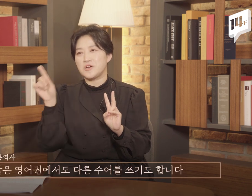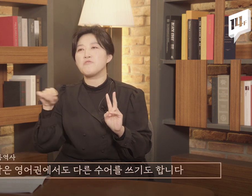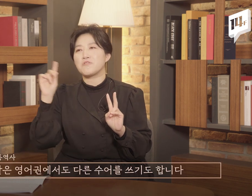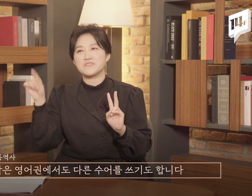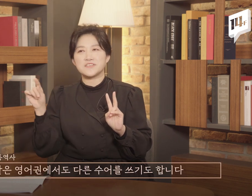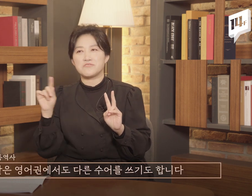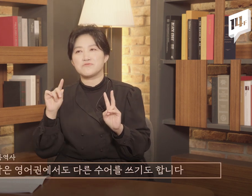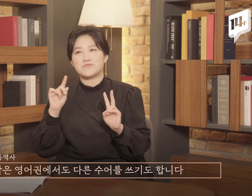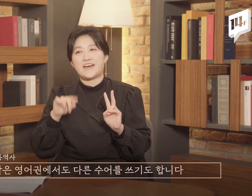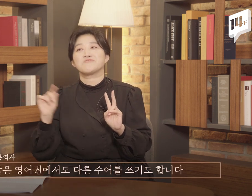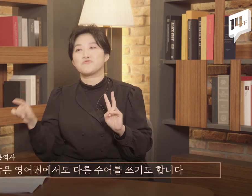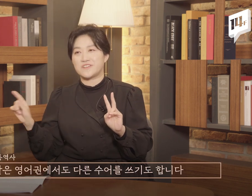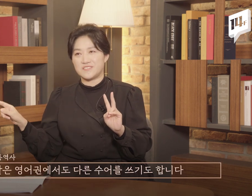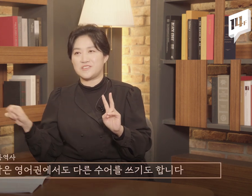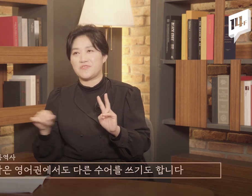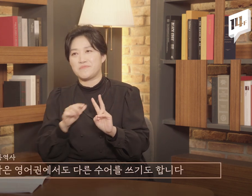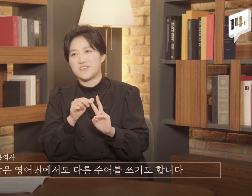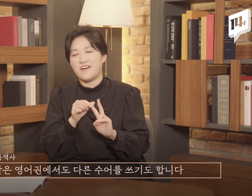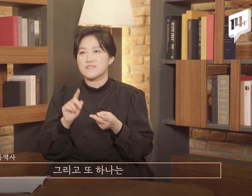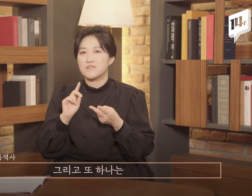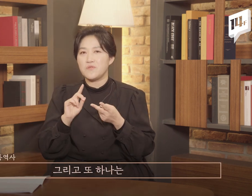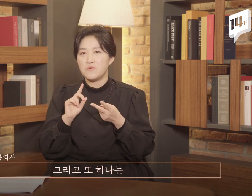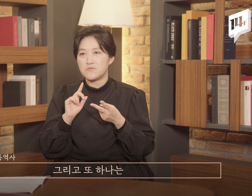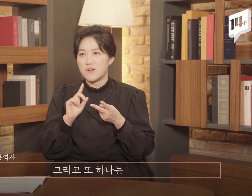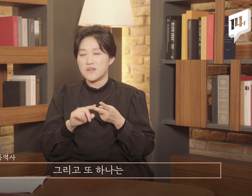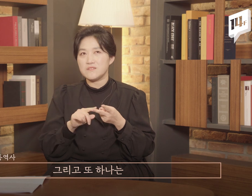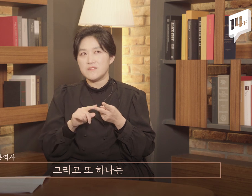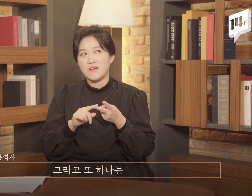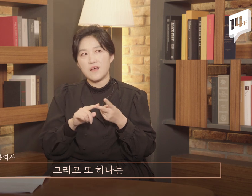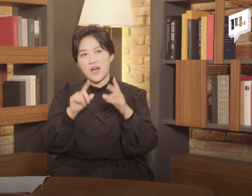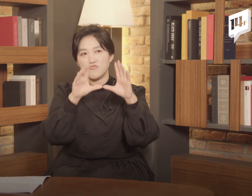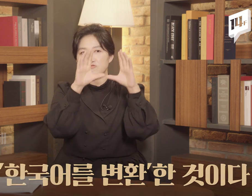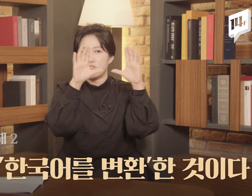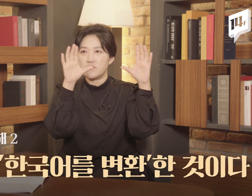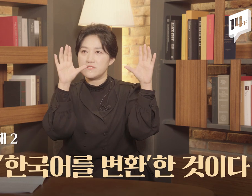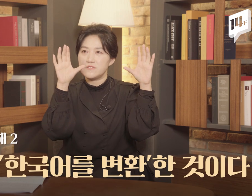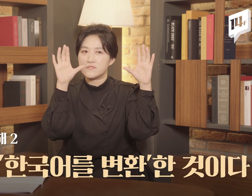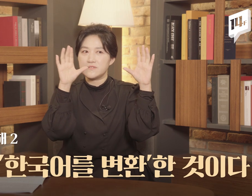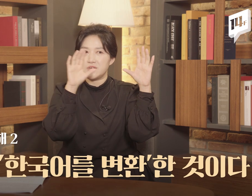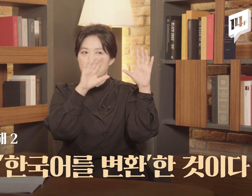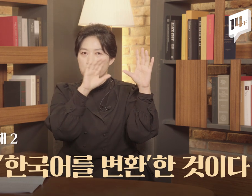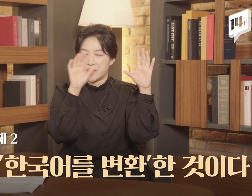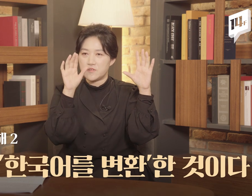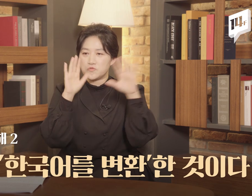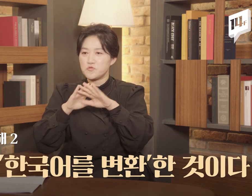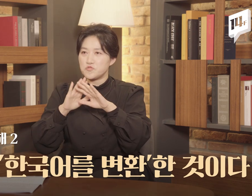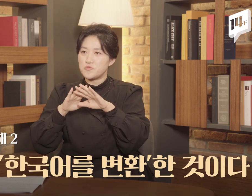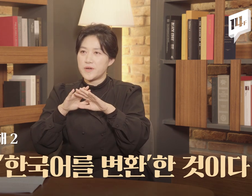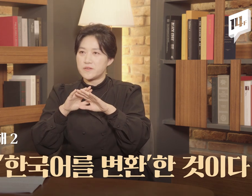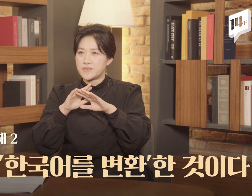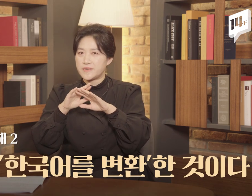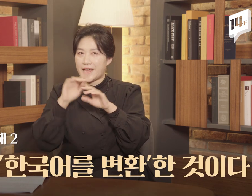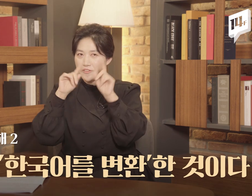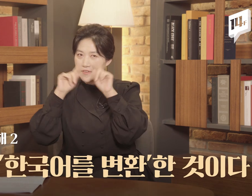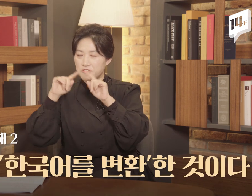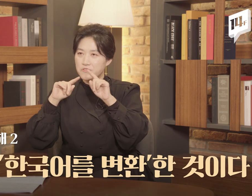영어권에서도 다른 수어를 쓰기도 합니다. 그리고 또 하나는 한국어를 그냥 그대로 손으로만 이렇게 단어 단어